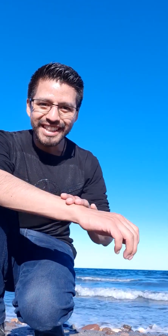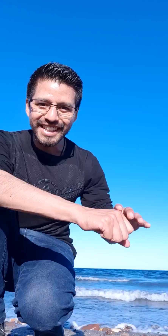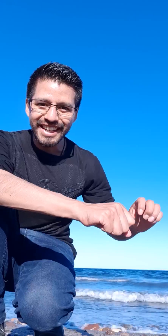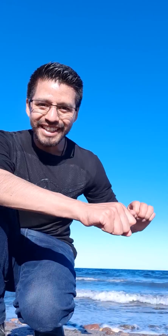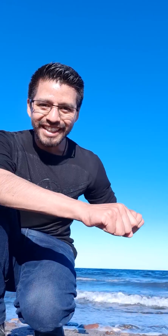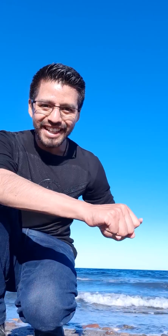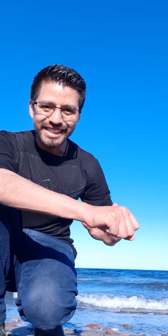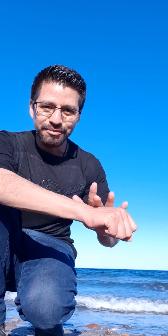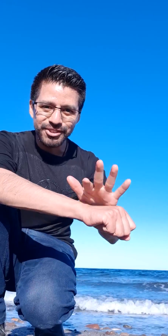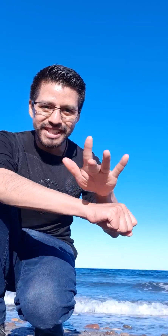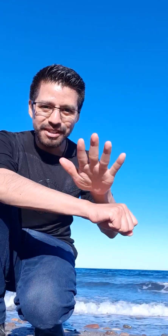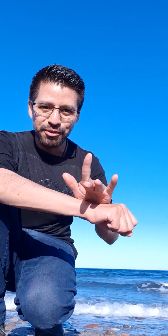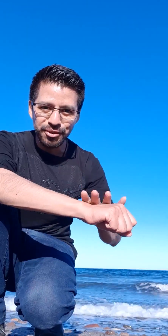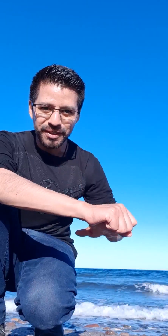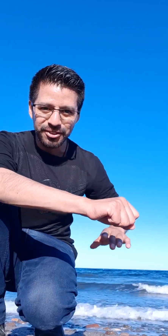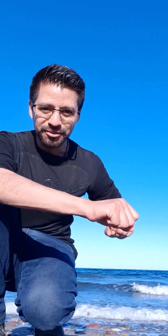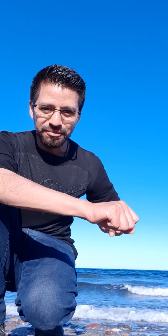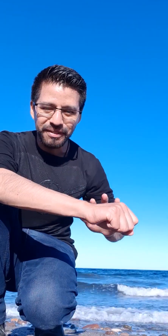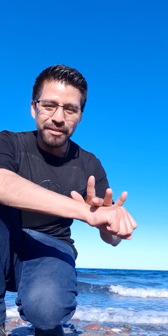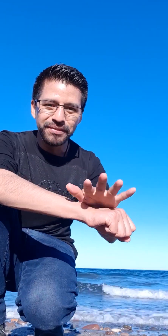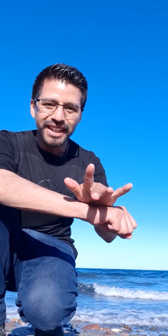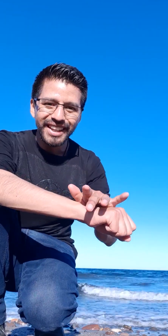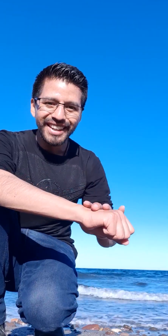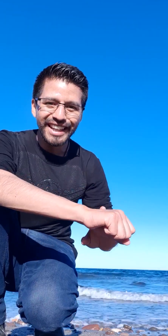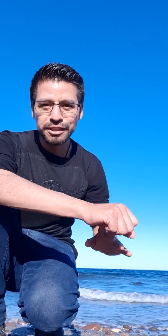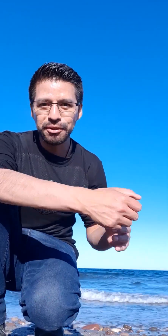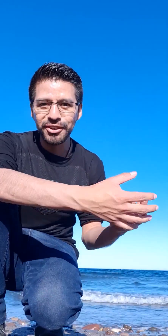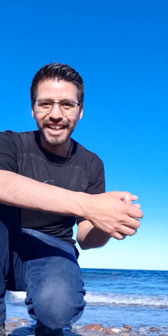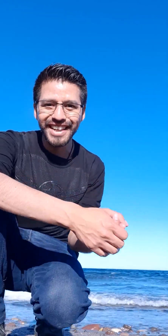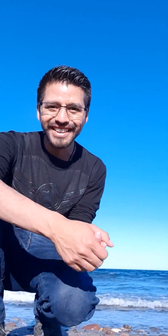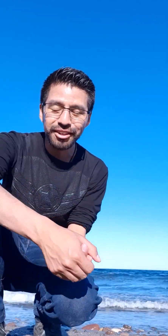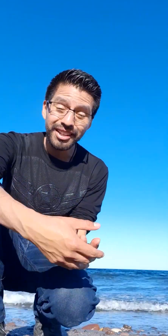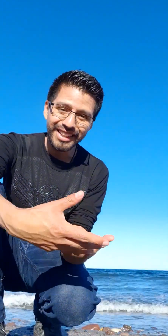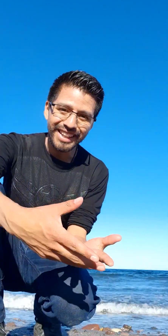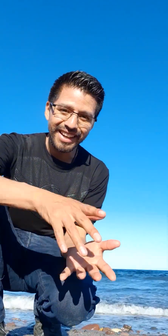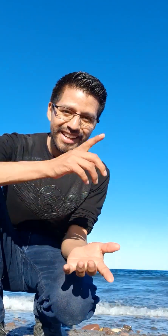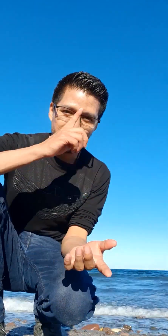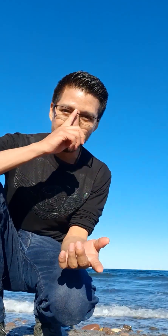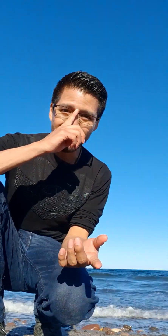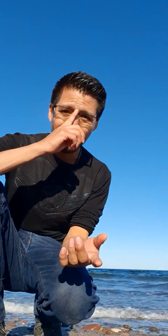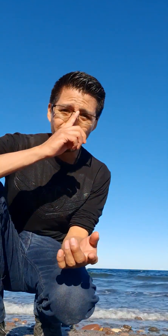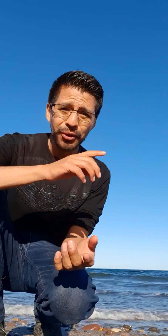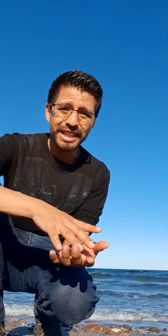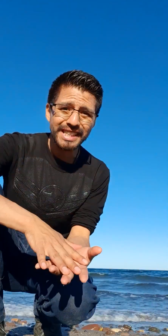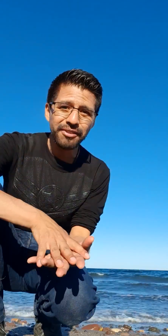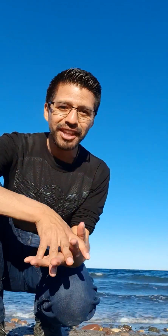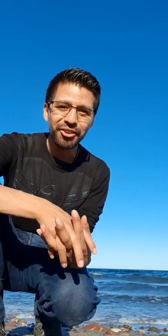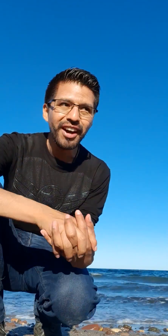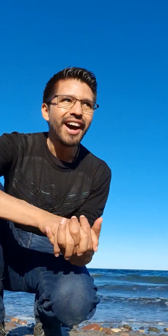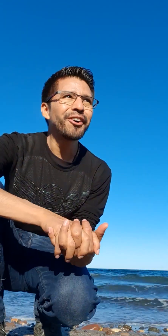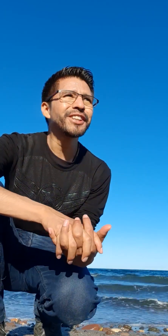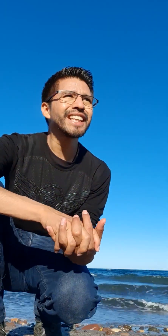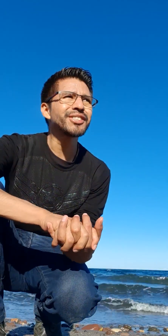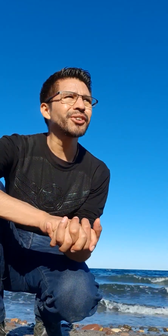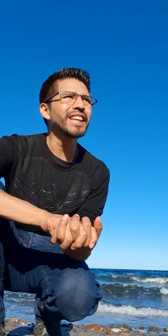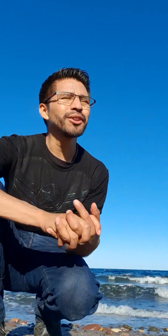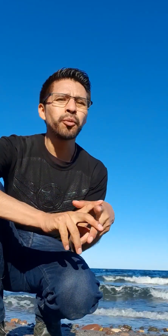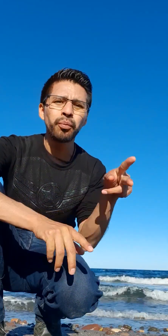tierra y hacemos esto. ¿Va? Y espero que hayan, que hayan aprendido algo con este video. Ahorita estoy en un